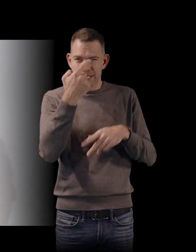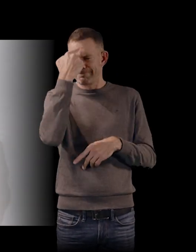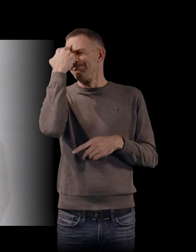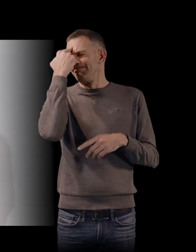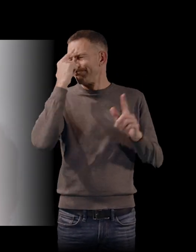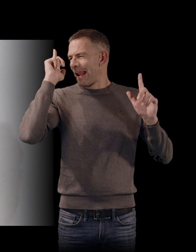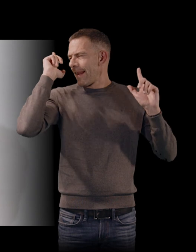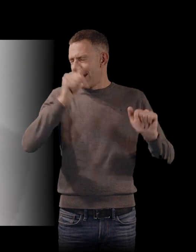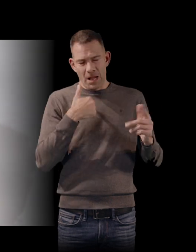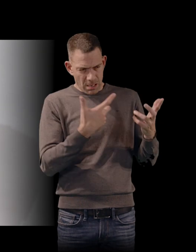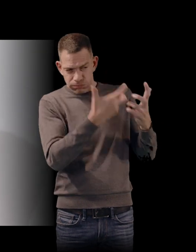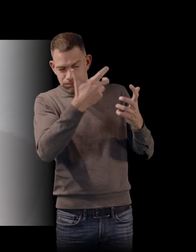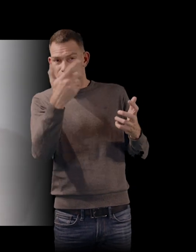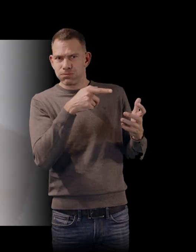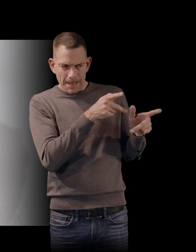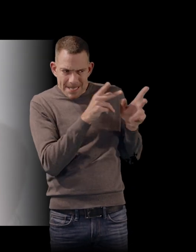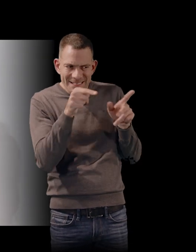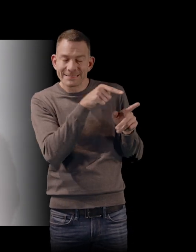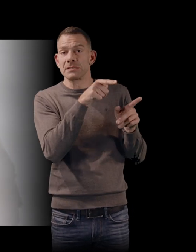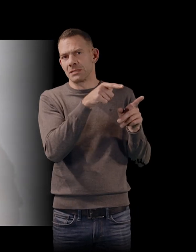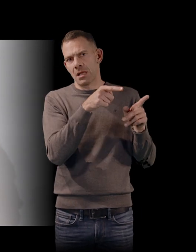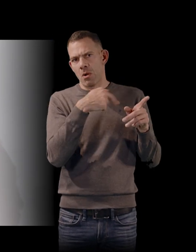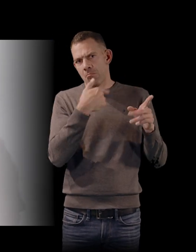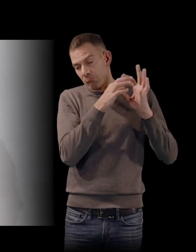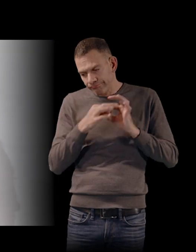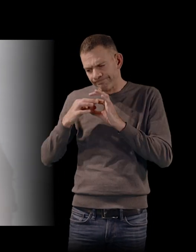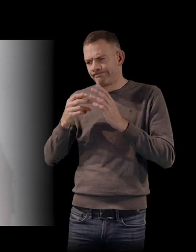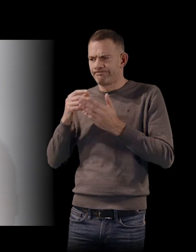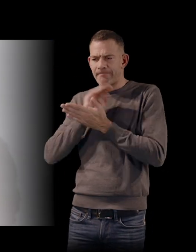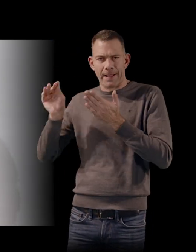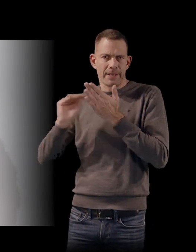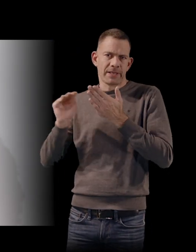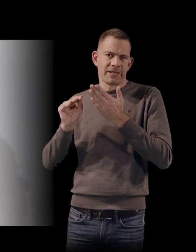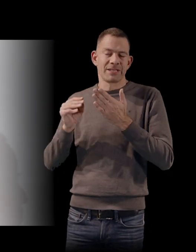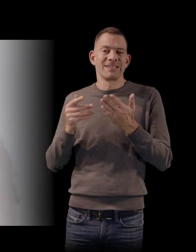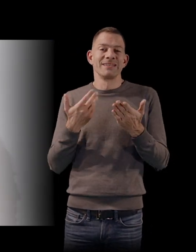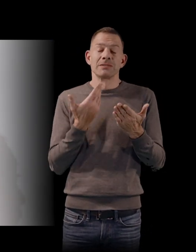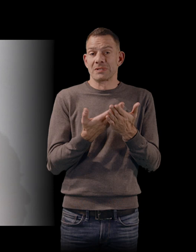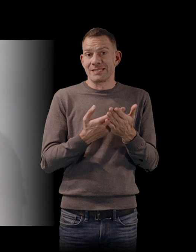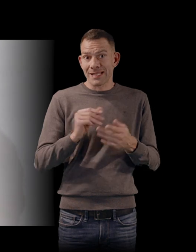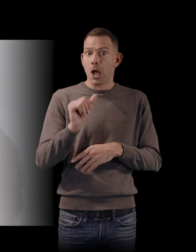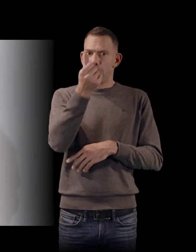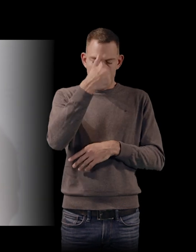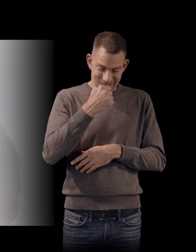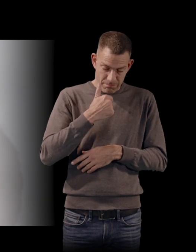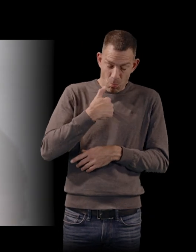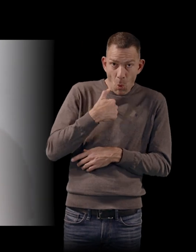qui m'ont conduite à avoir envie d'écrire sur ce film. Donc, c'était vraiment d'abord ce que ça m'avait fait à moi que je voulais